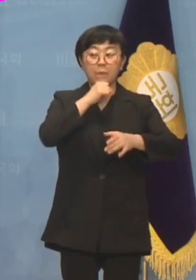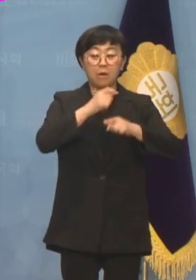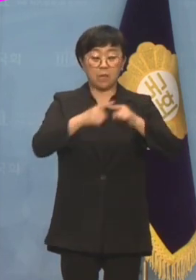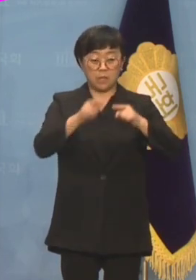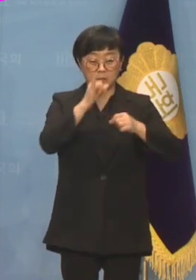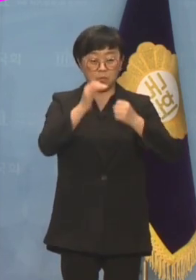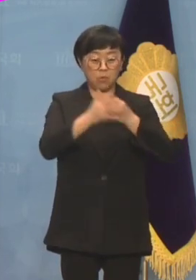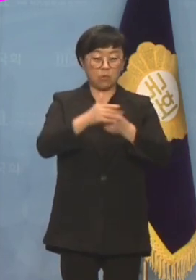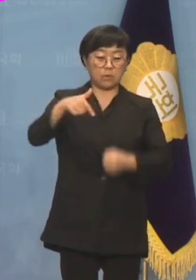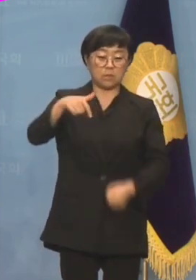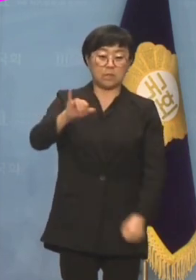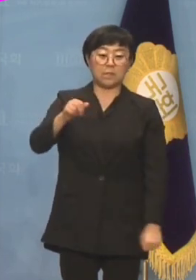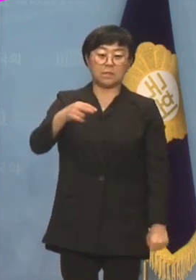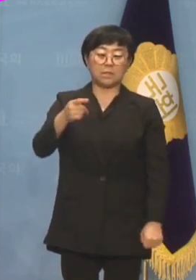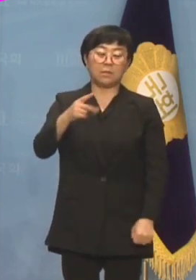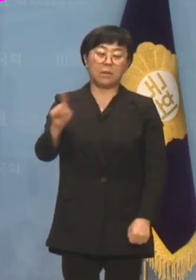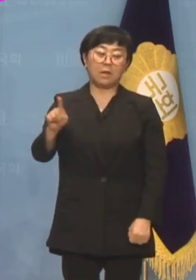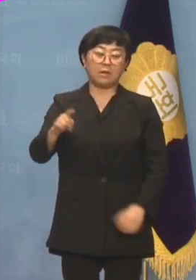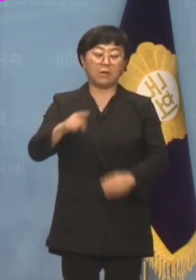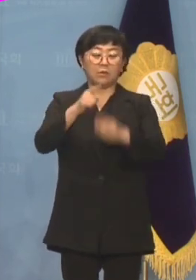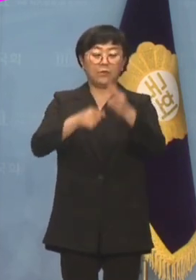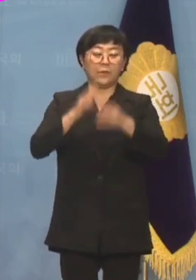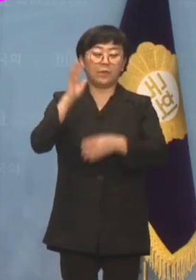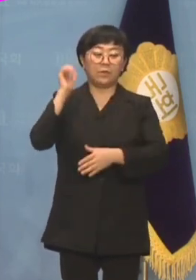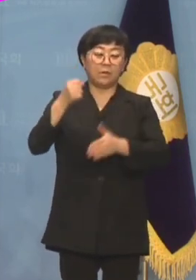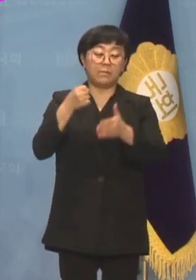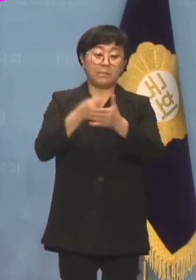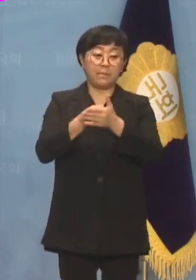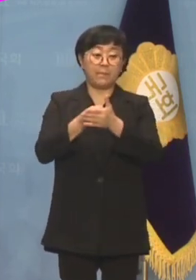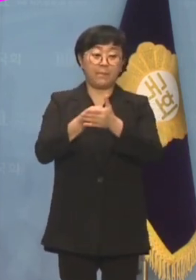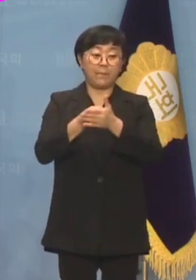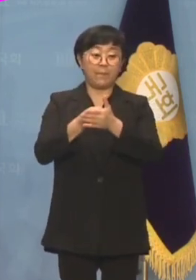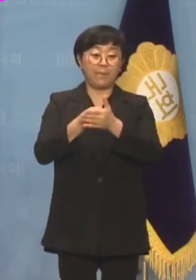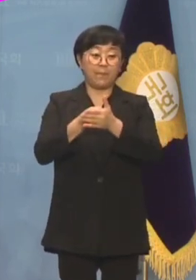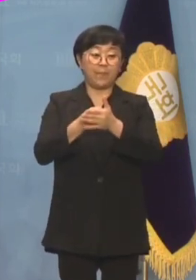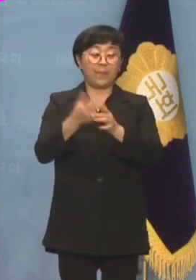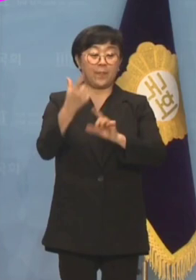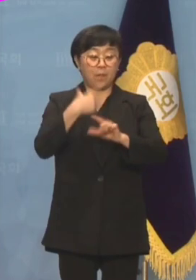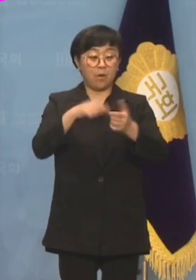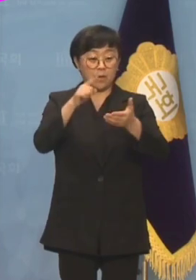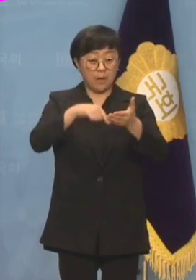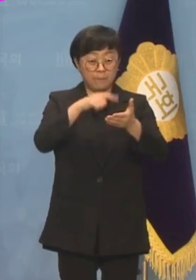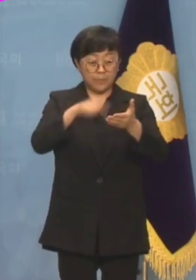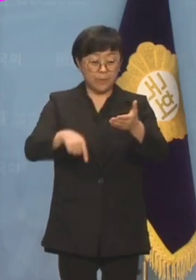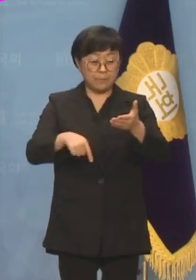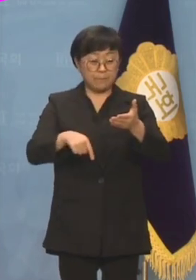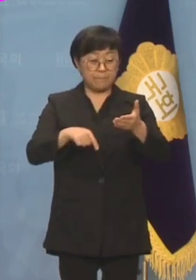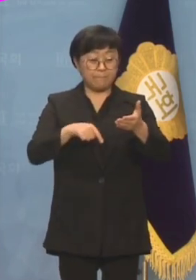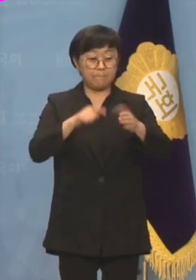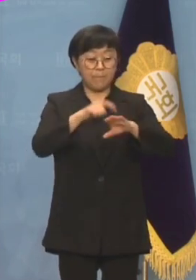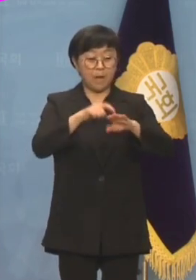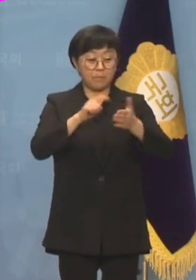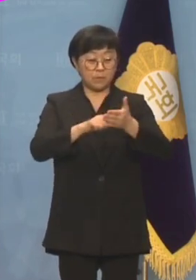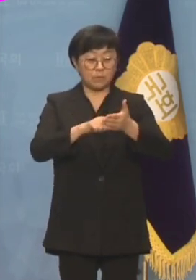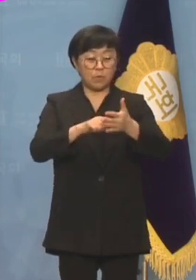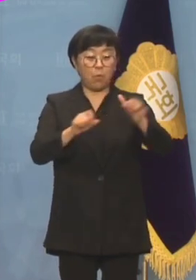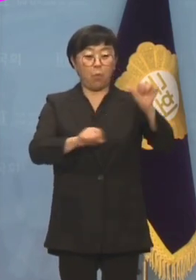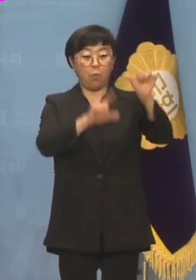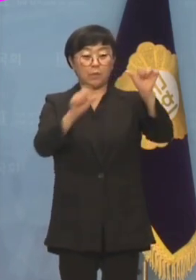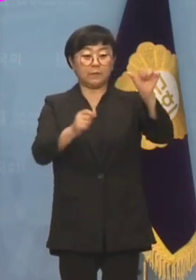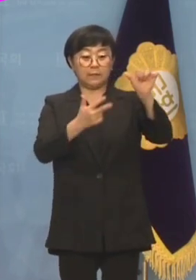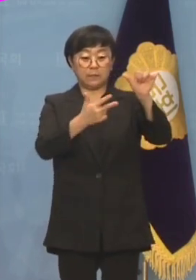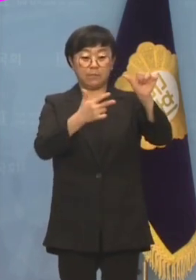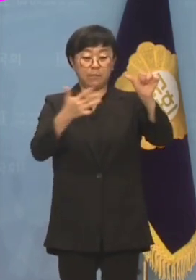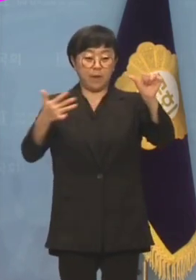기시다 일본 총리가 윤 대통령의 결단에 조금이라도 보답하는 마음으로 답방한다며 5월